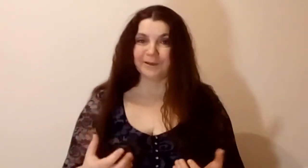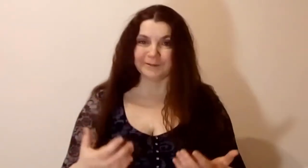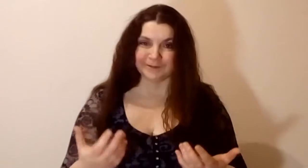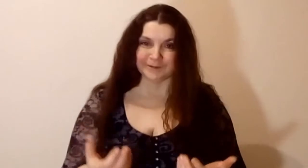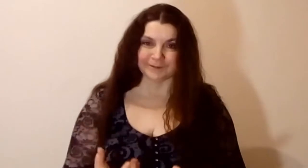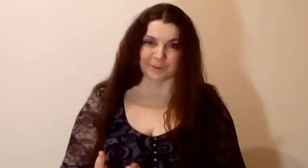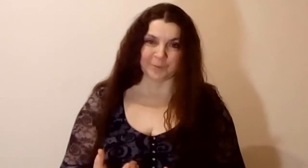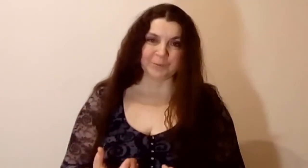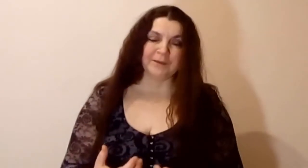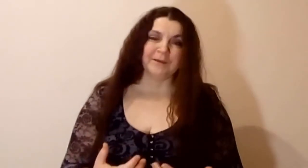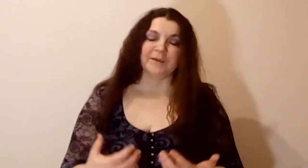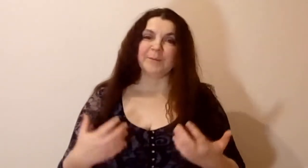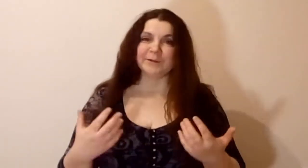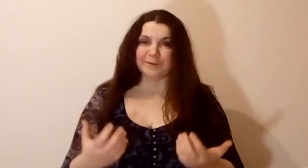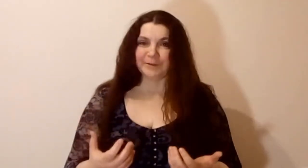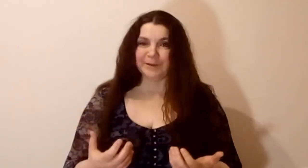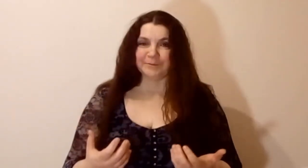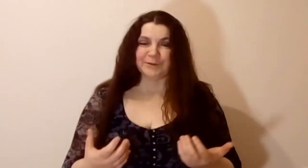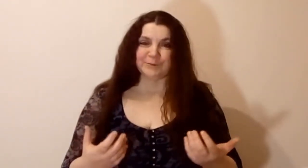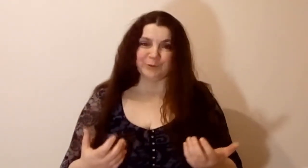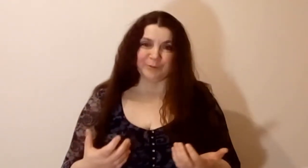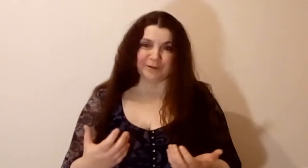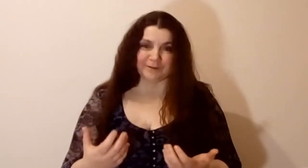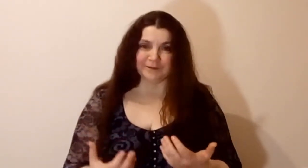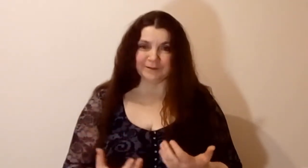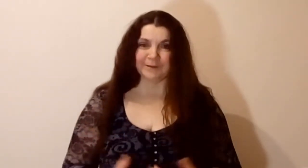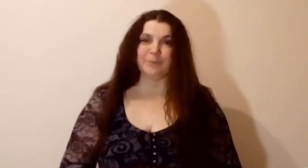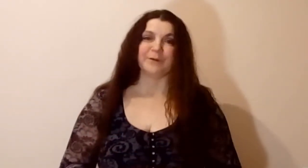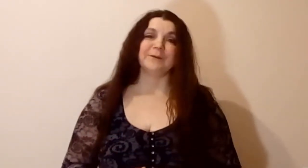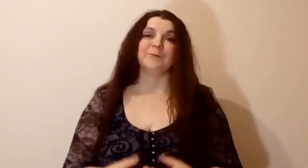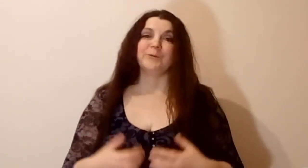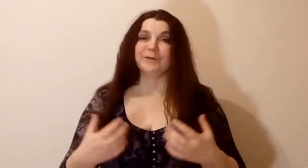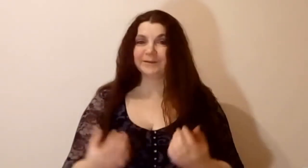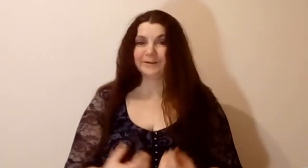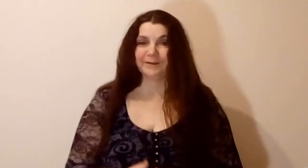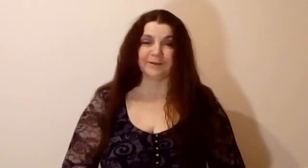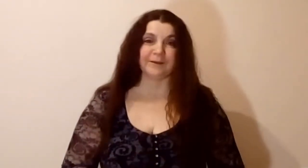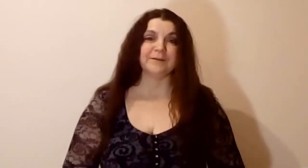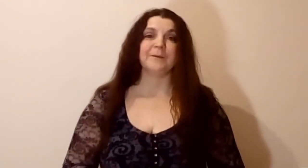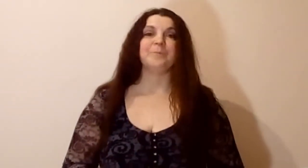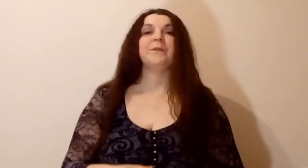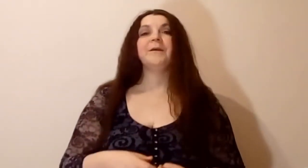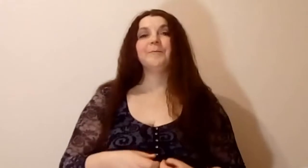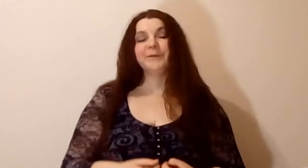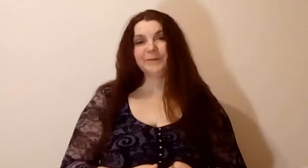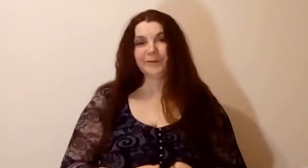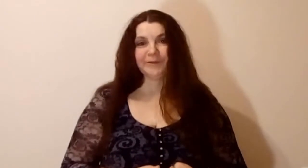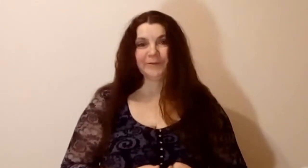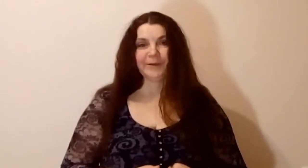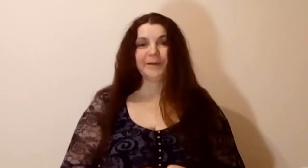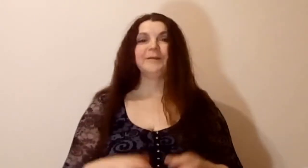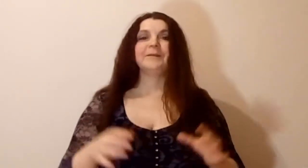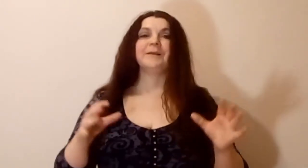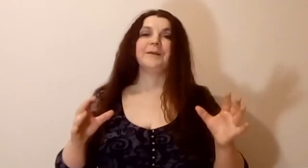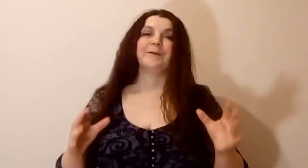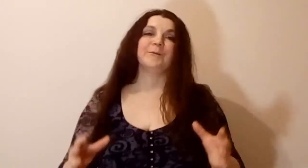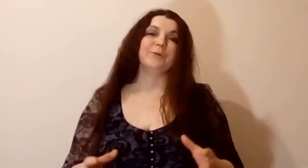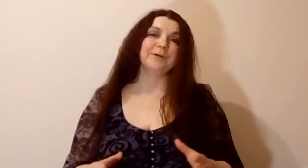злится. Я могла понять, почему он на меня злится, поэтому мне стало интересно. Мы с ним разговаривались, и он